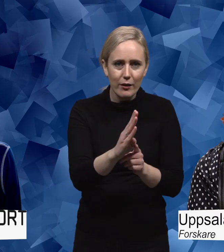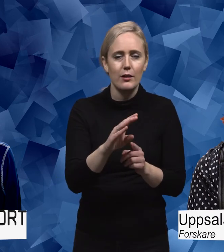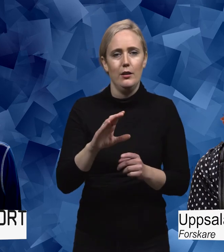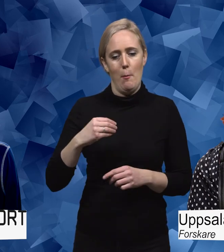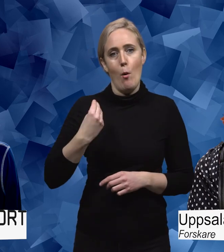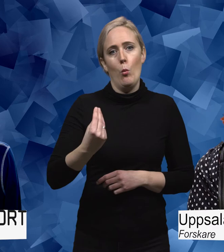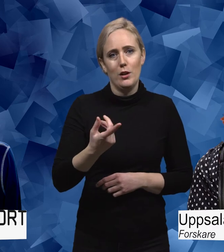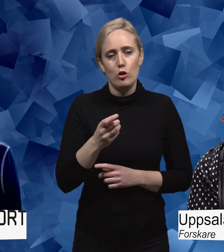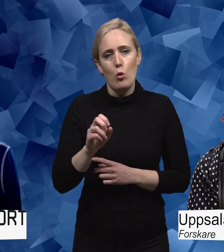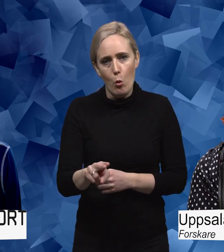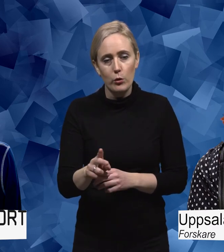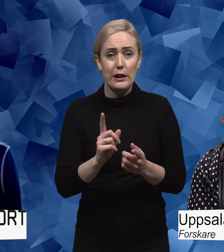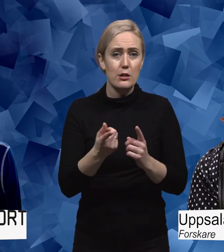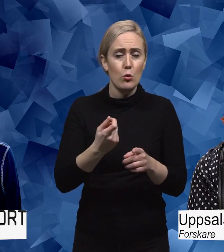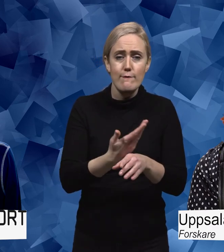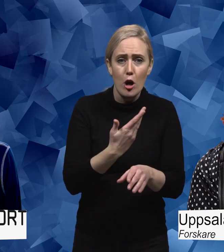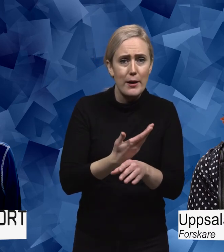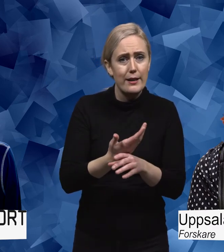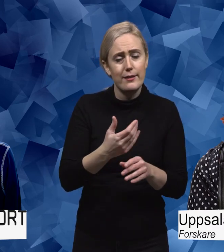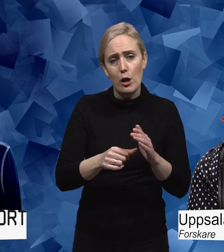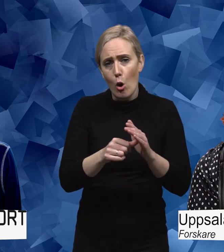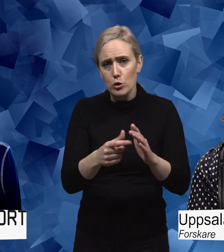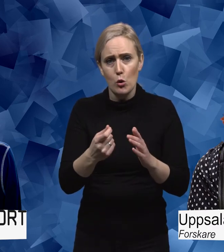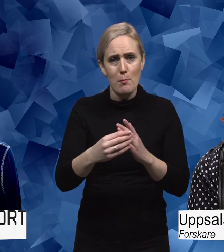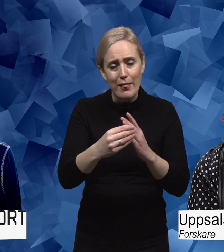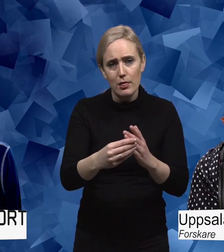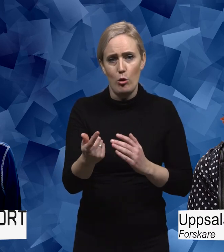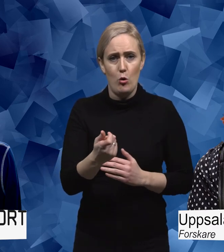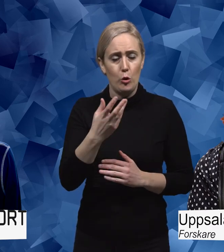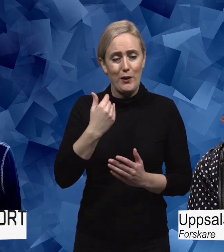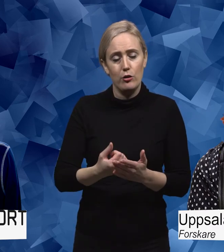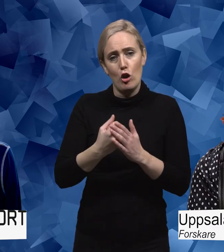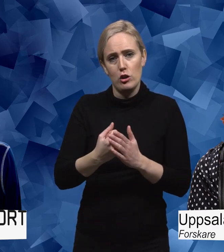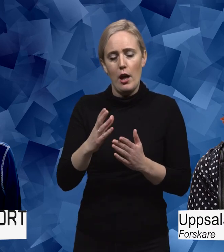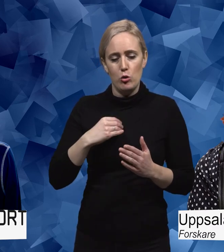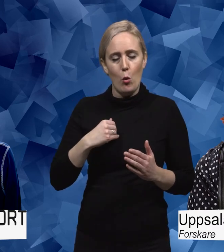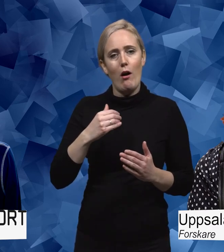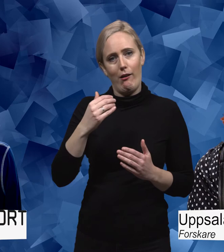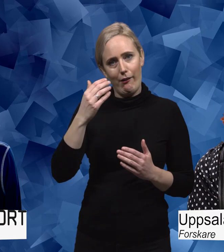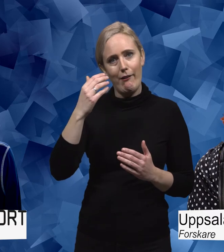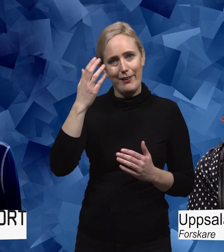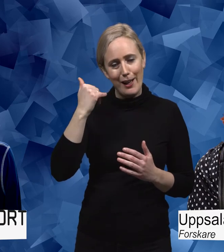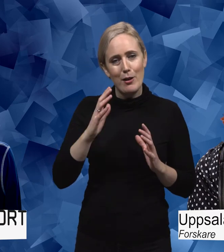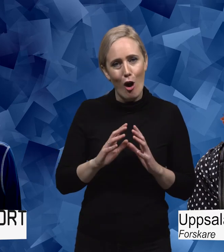Gärna med hjälp av en förebildscoach. Eller någon mentor. Eller någon som har egna möjligheter att stötta på olika sätt. Då ökar man sin